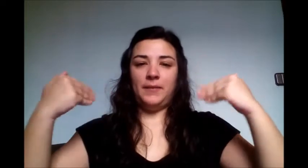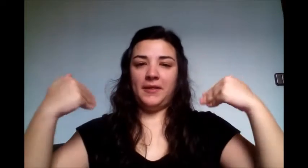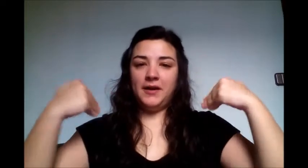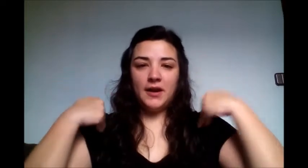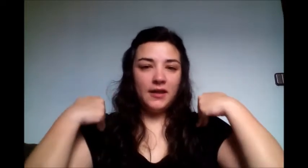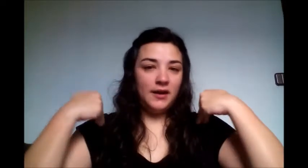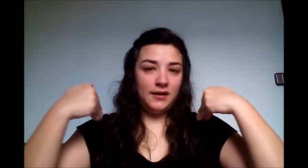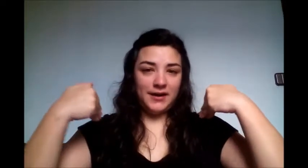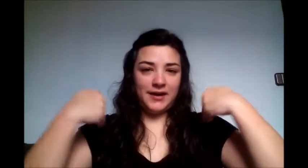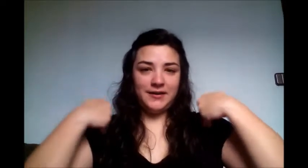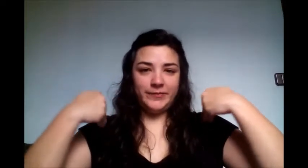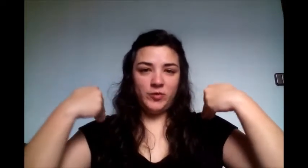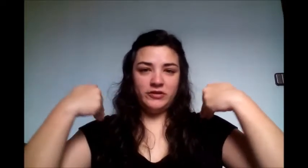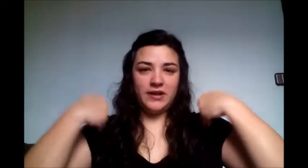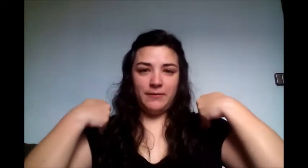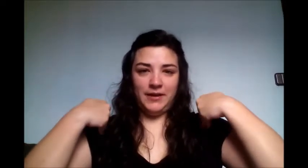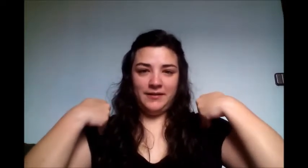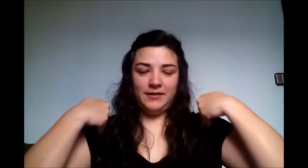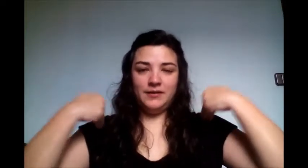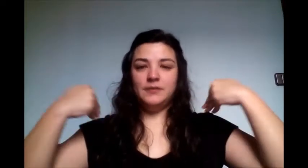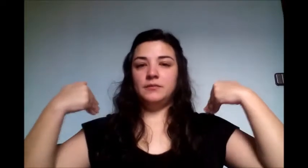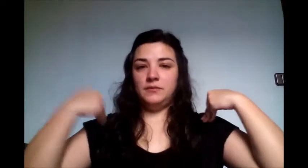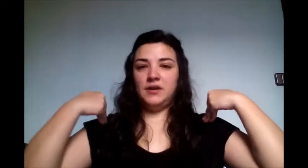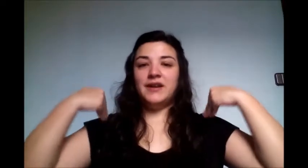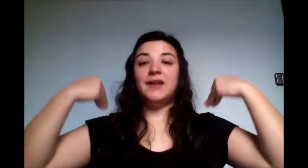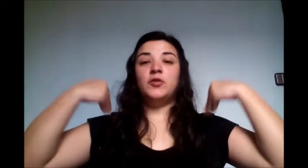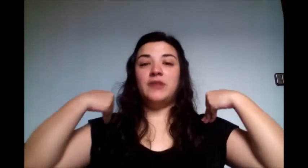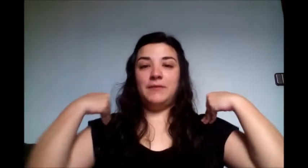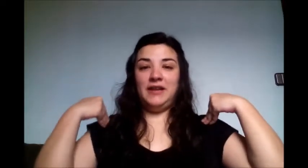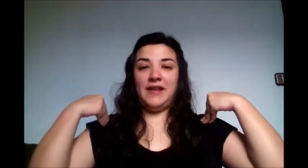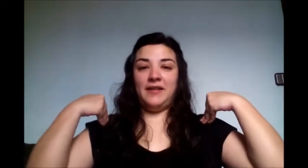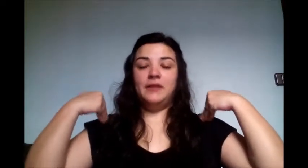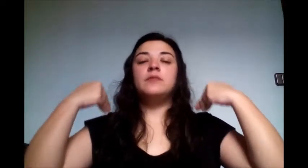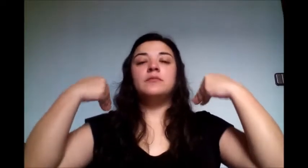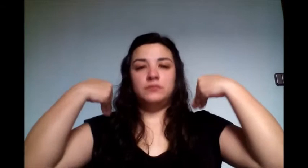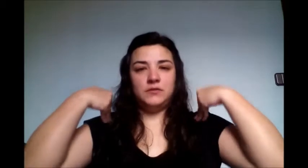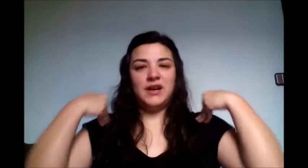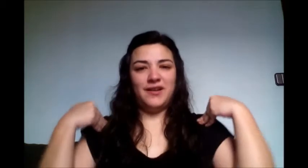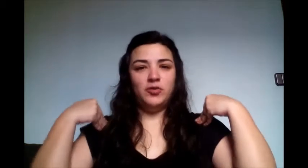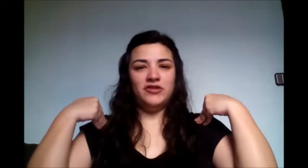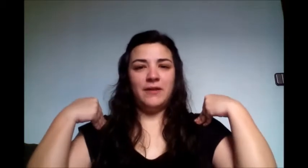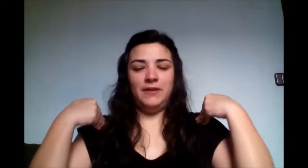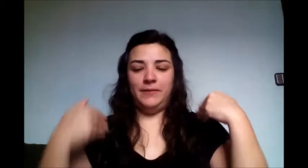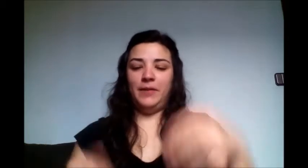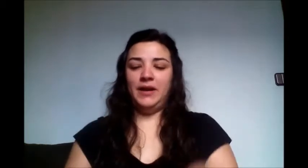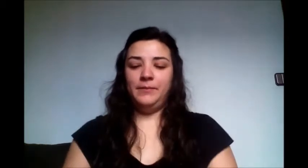palma cerrada. Responsable. Responsabilidad. Responsable. ¿vale?